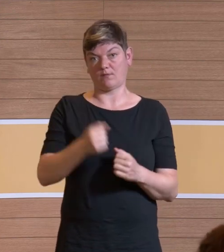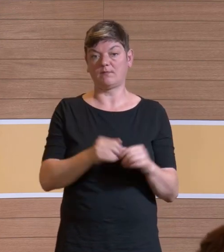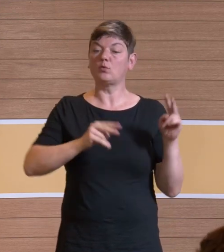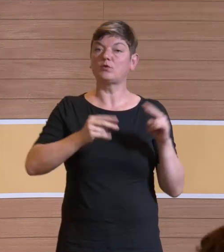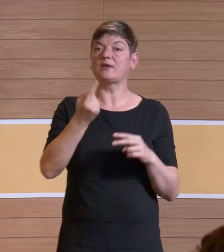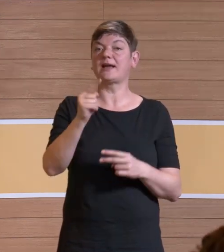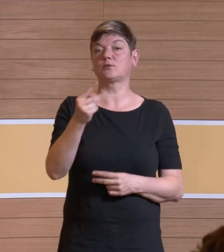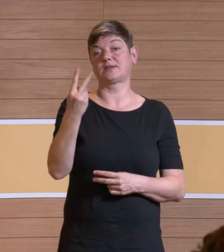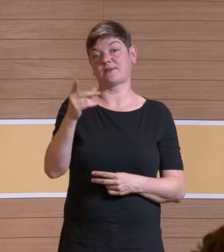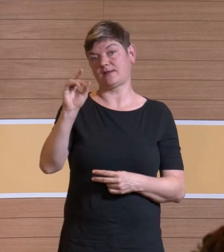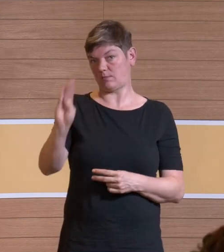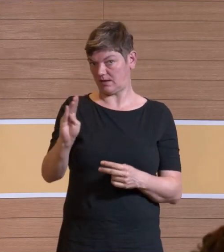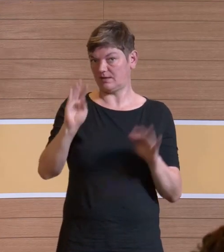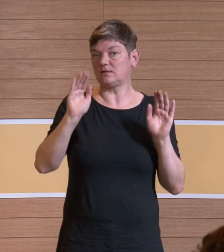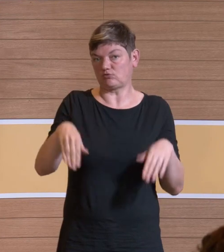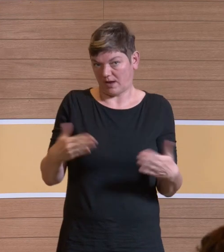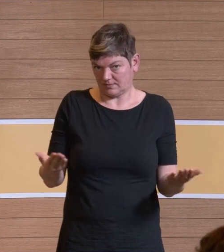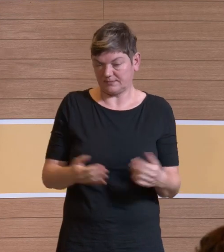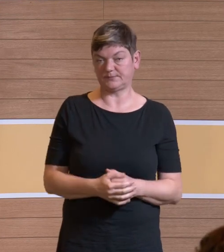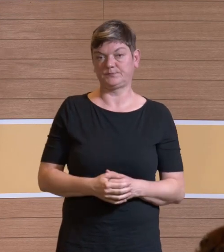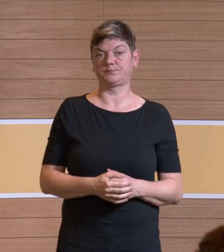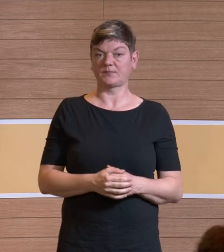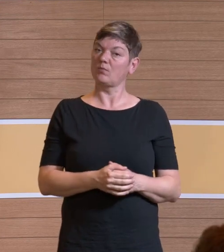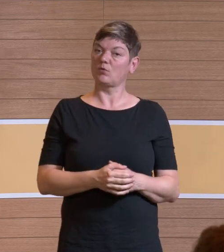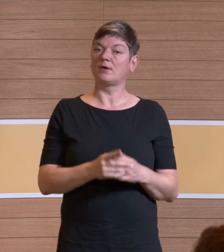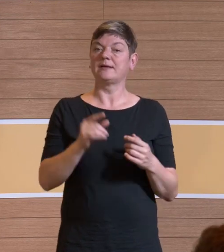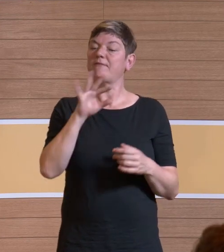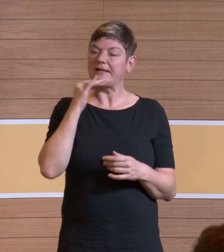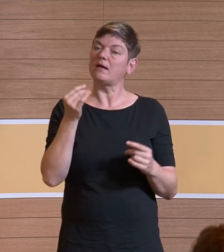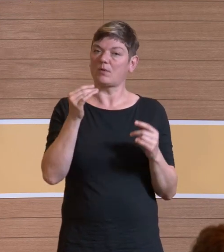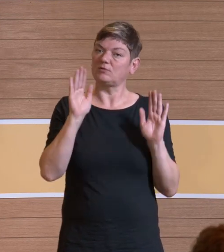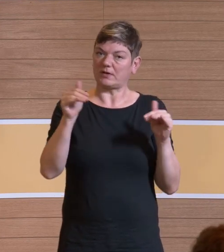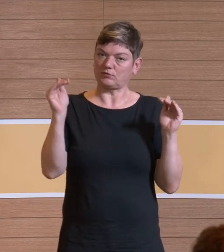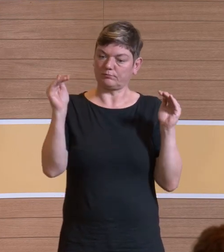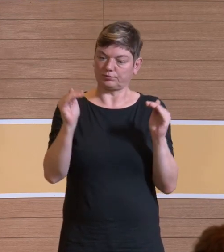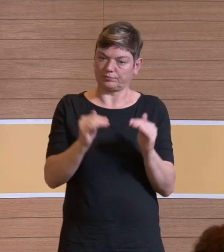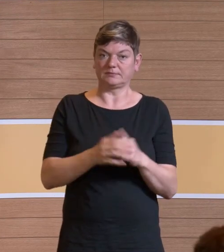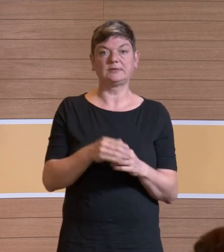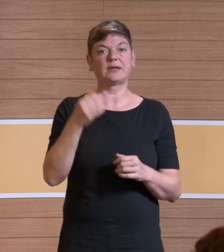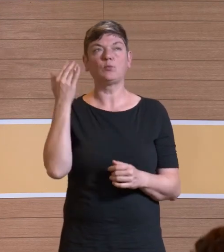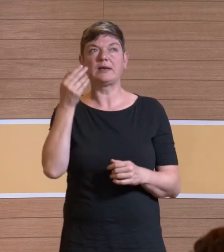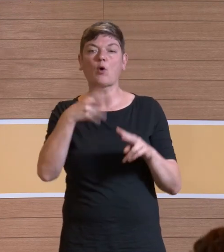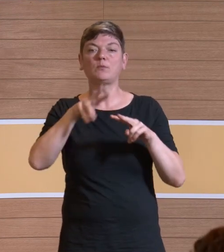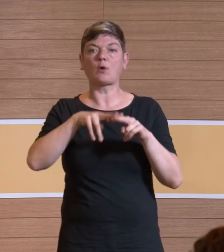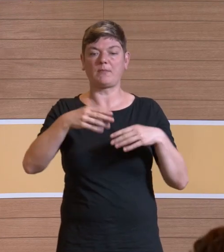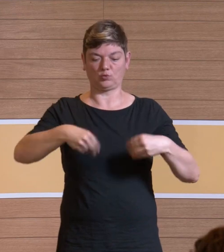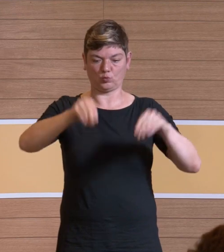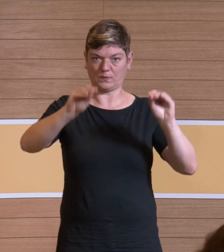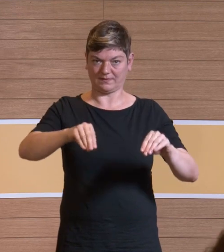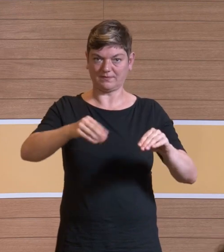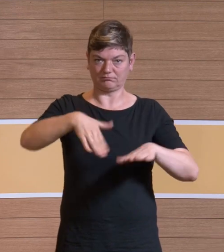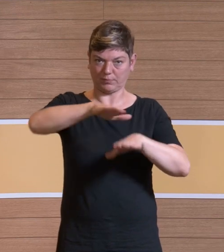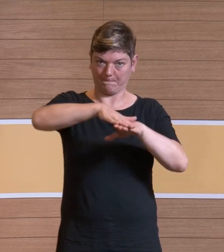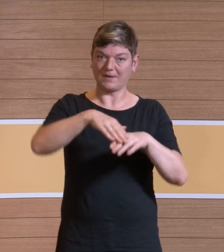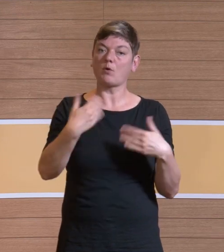von 1,2 Dezibel, das ist schon mal nicht schlecht. Ja, es geht in die richtige Richtung. Wir haben dann überlegt, legen wir zwei Tücher drauf, weil dann